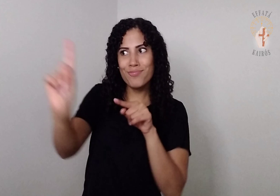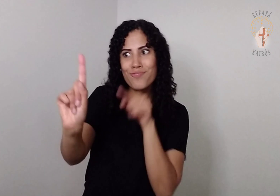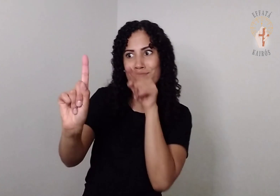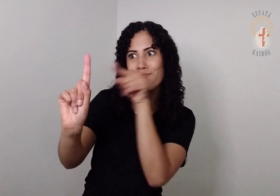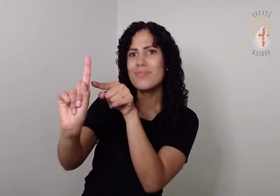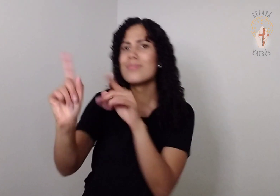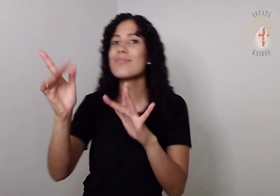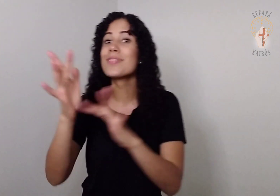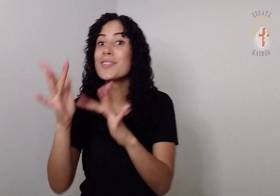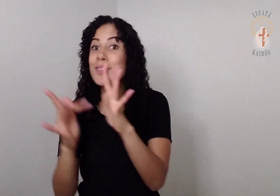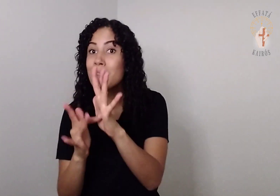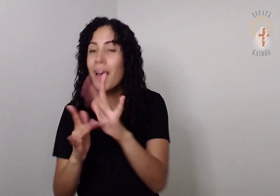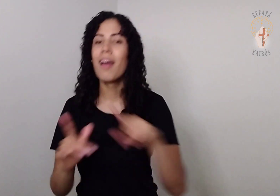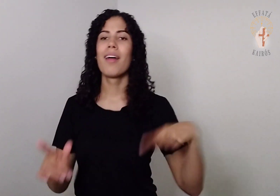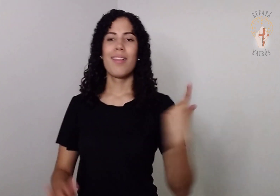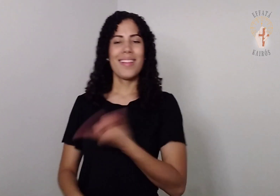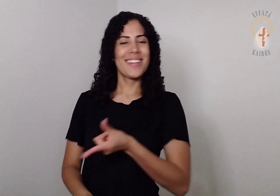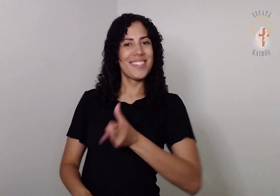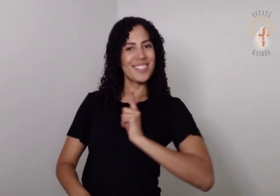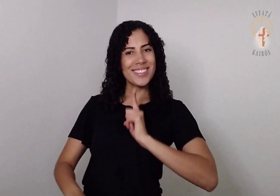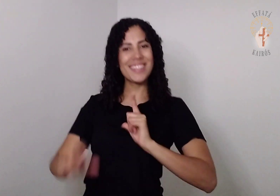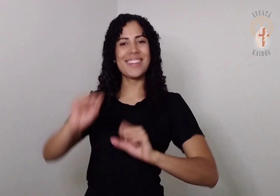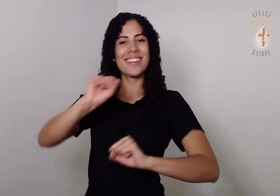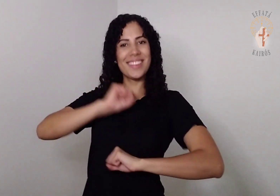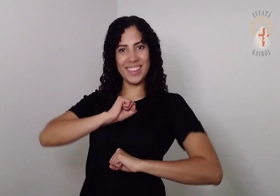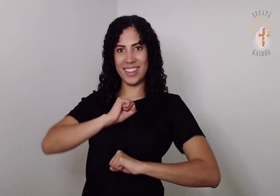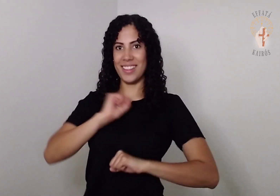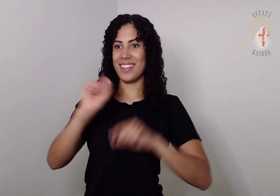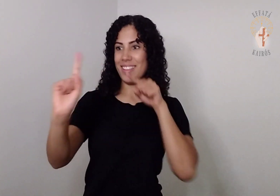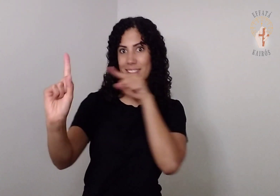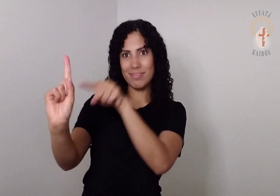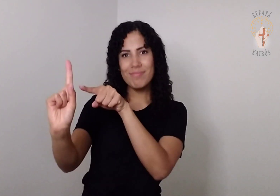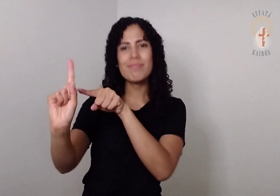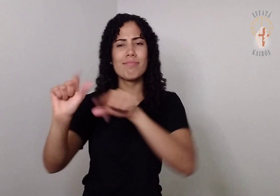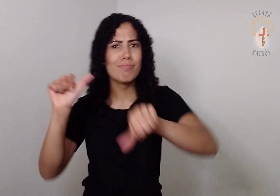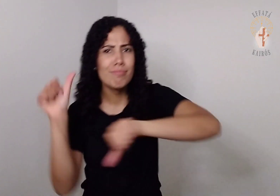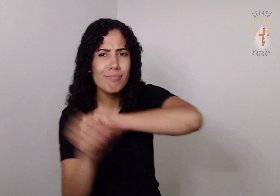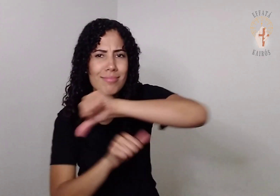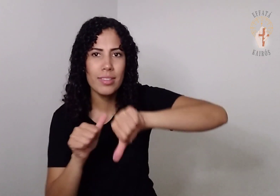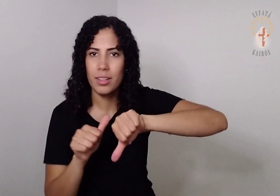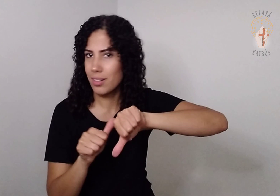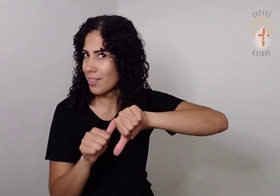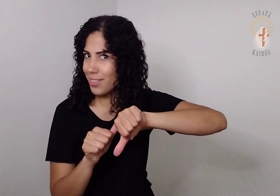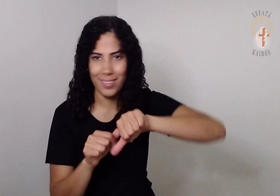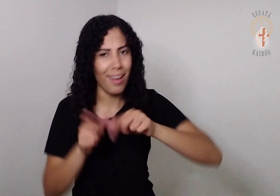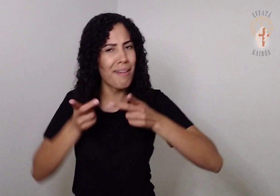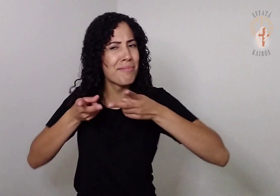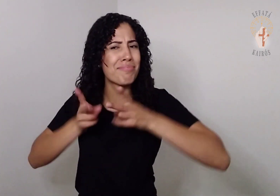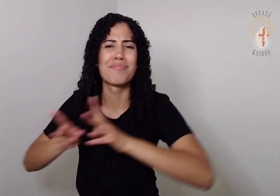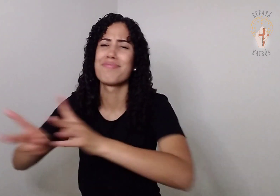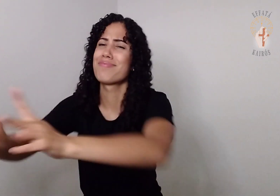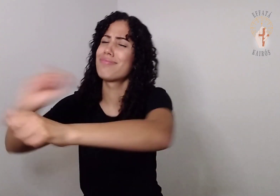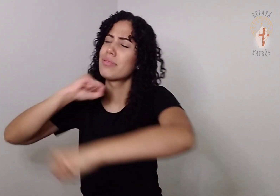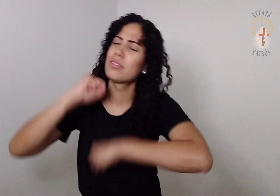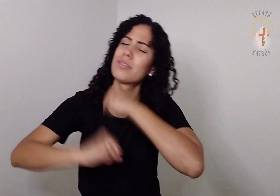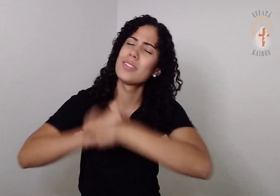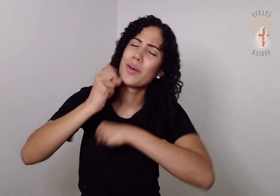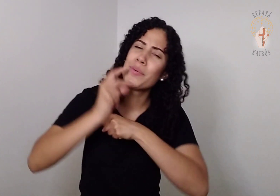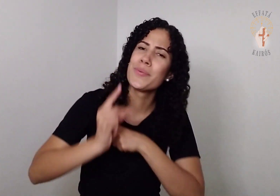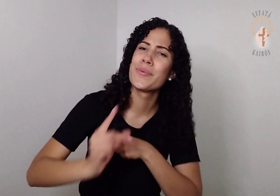Cristo, porém, uma vez que permanece para a eternidade, possui um